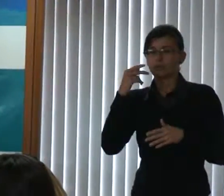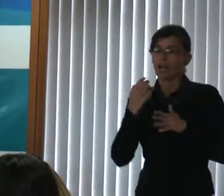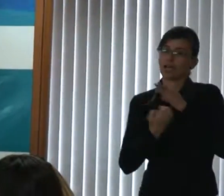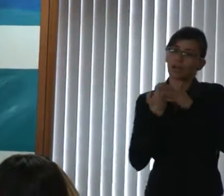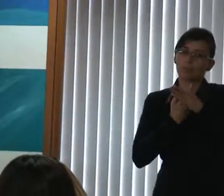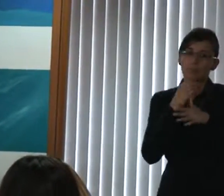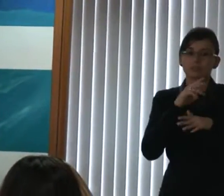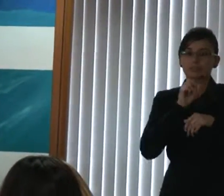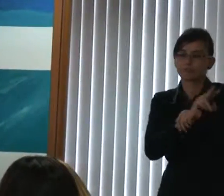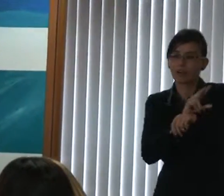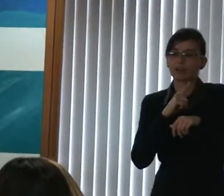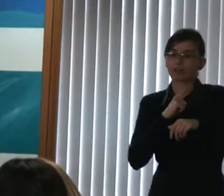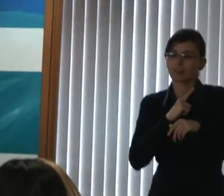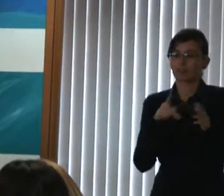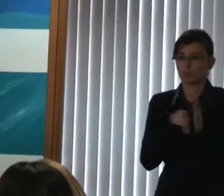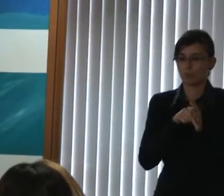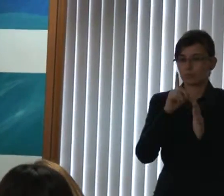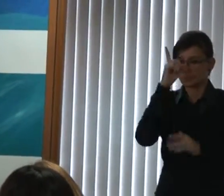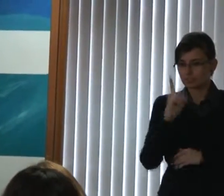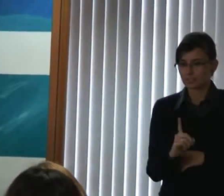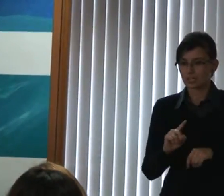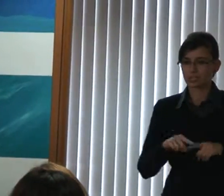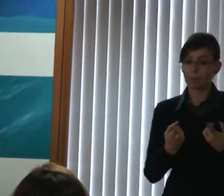Só que será que essa empresa está preparada para receber essa pessoa?